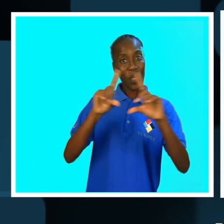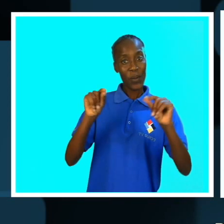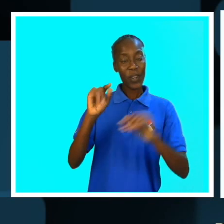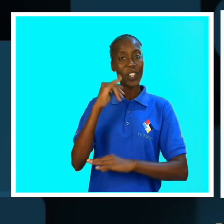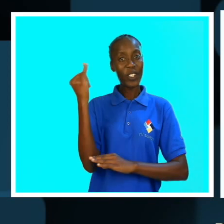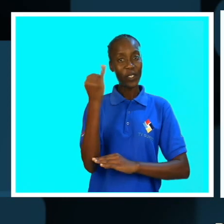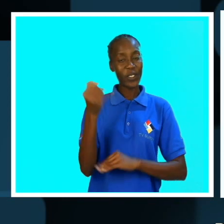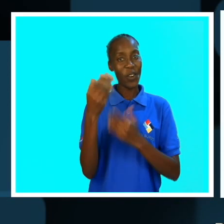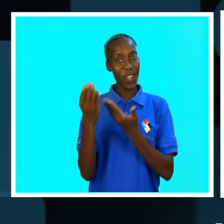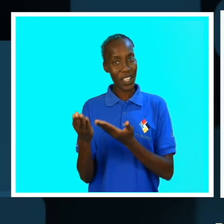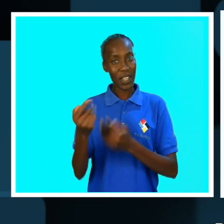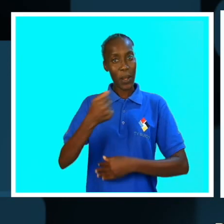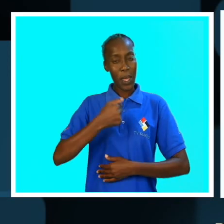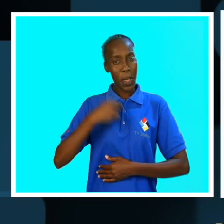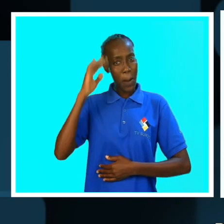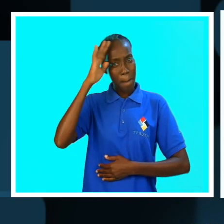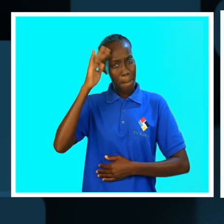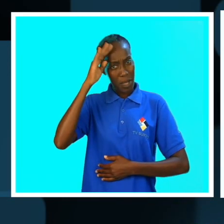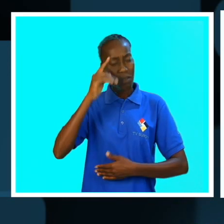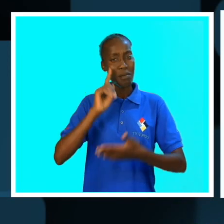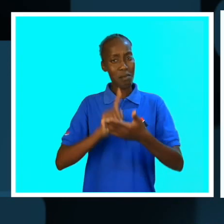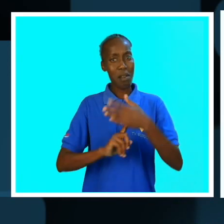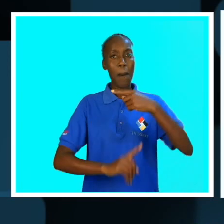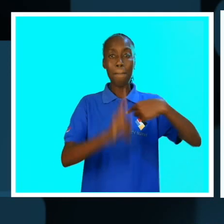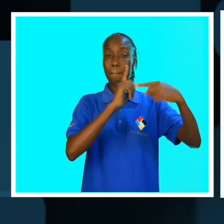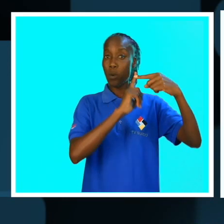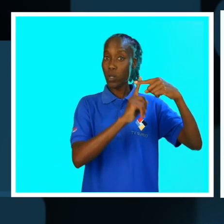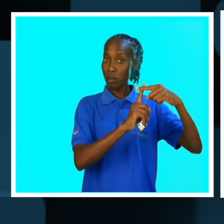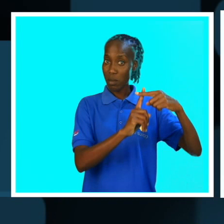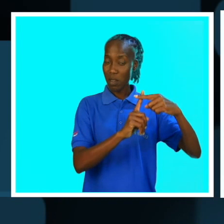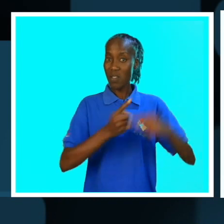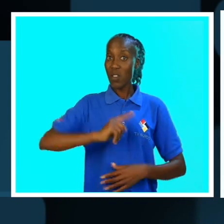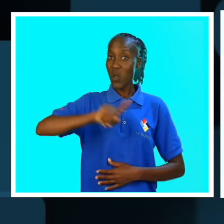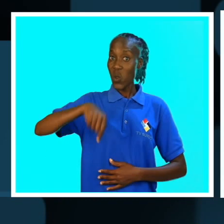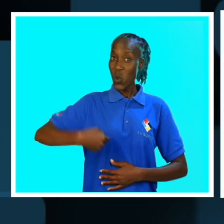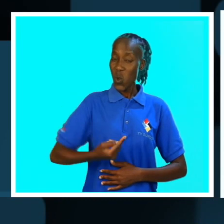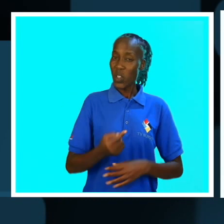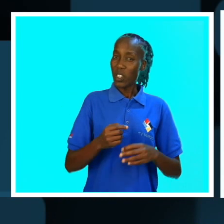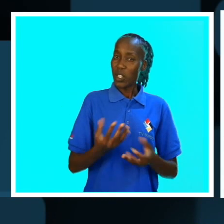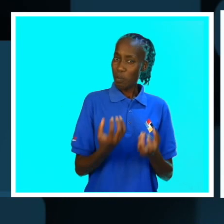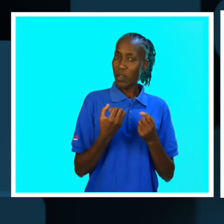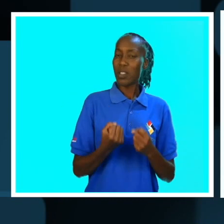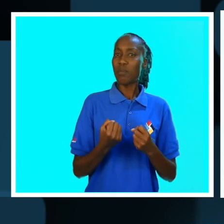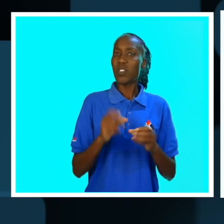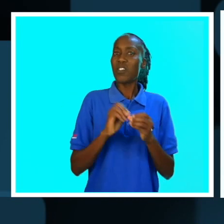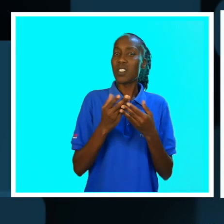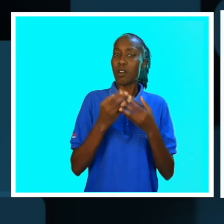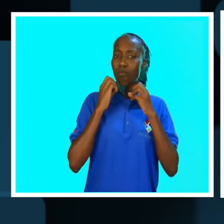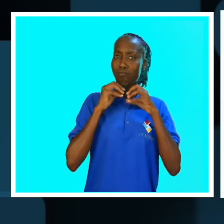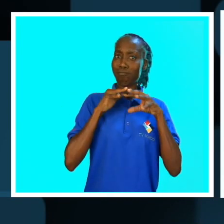Portanto, eu penso que é algo bastante positivo e nós precisamos de difundir ainda mais este tipo de